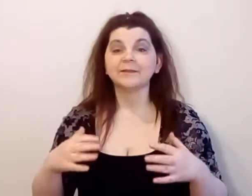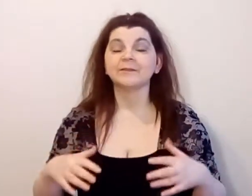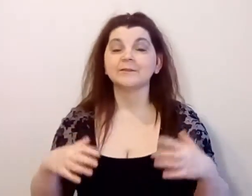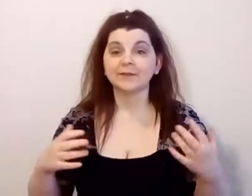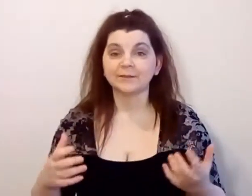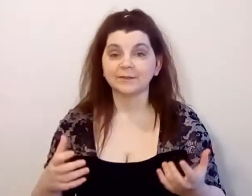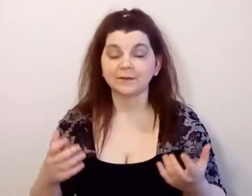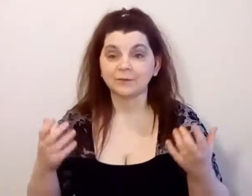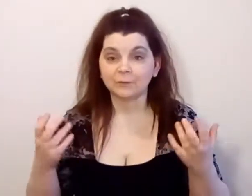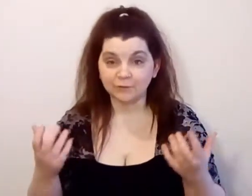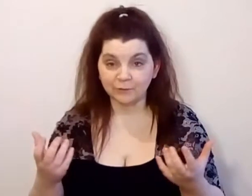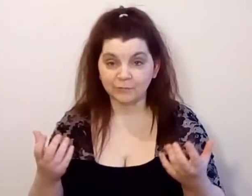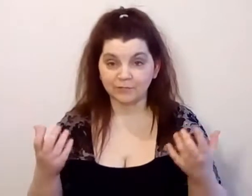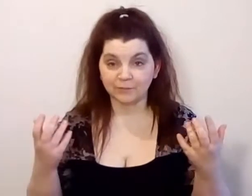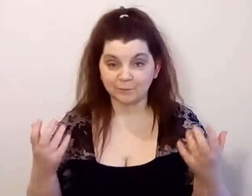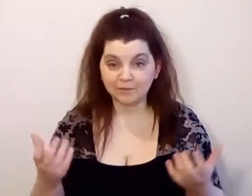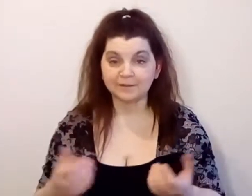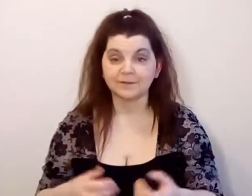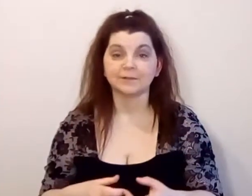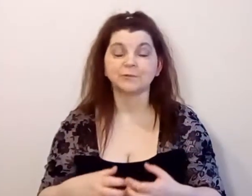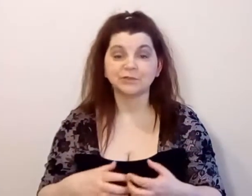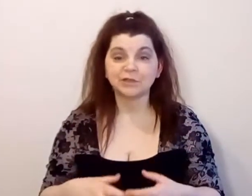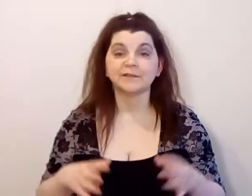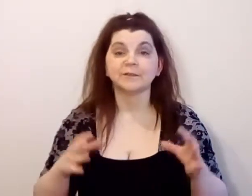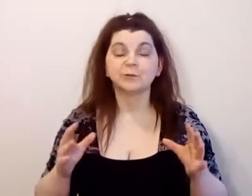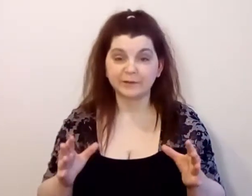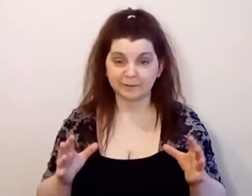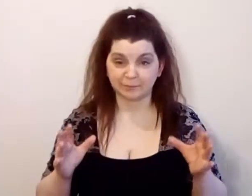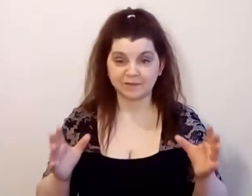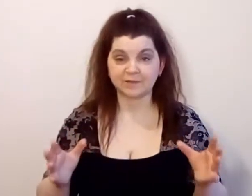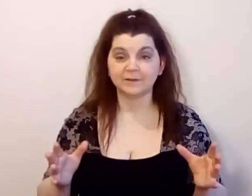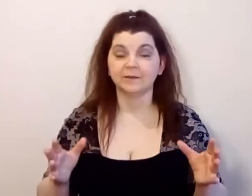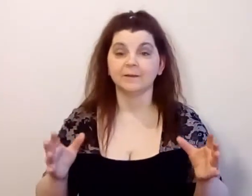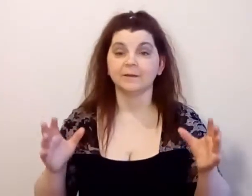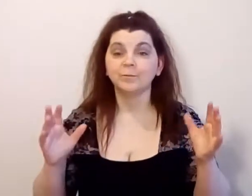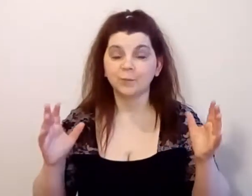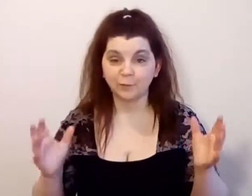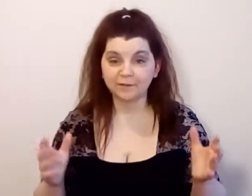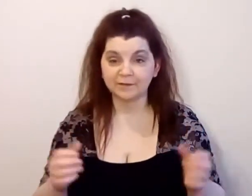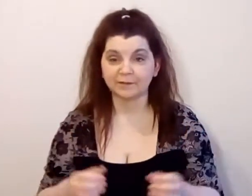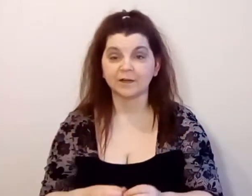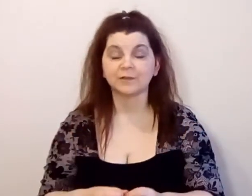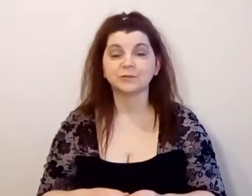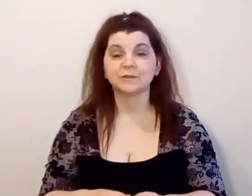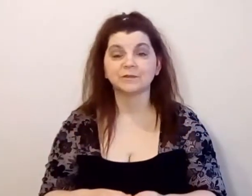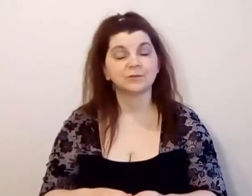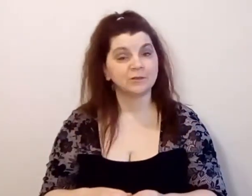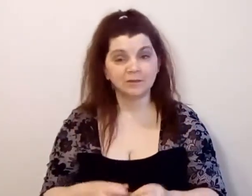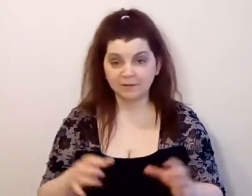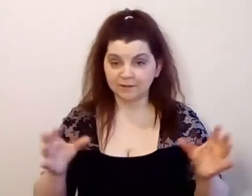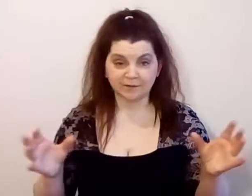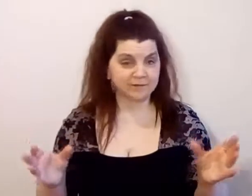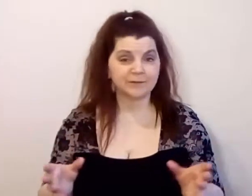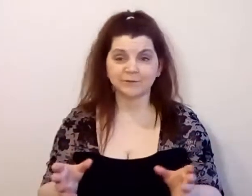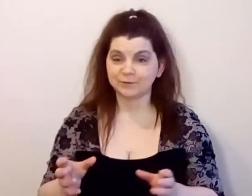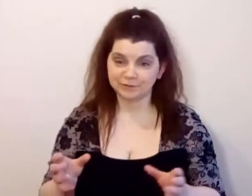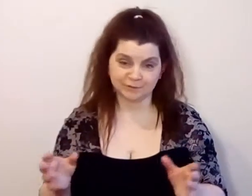развиваете свою собственную местность и получаете только положительные отвлеки, я хочу сказать, что где-то вы что-то